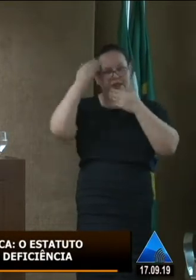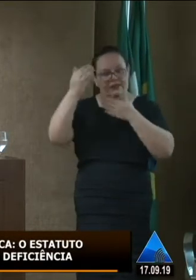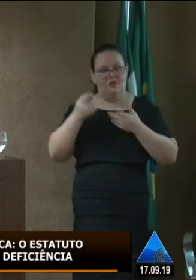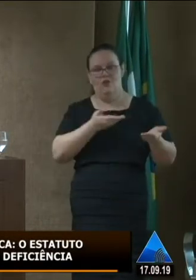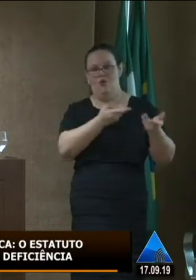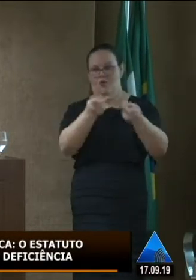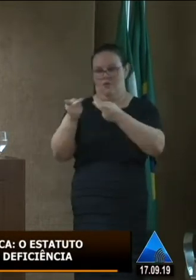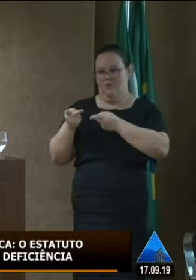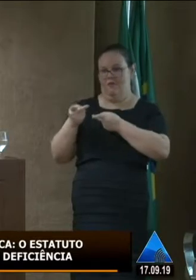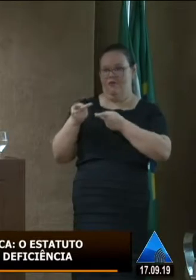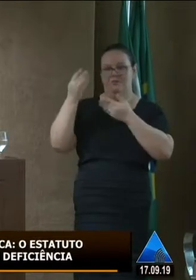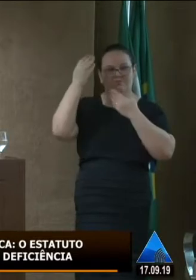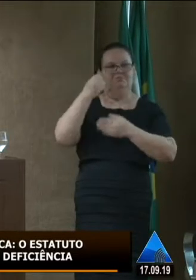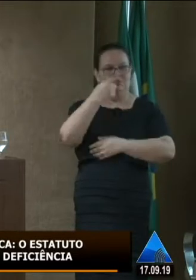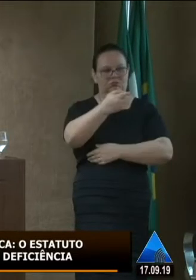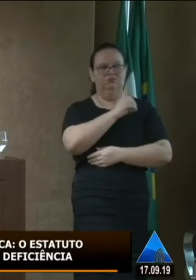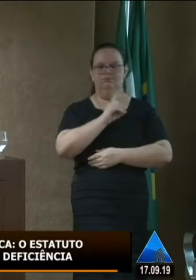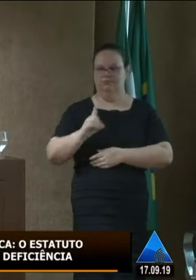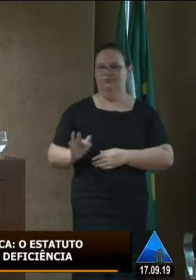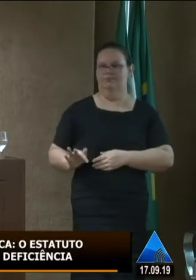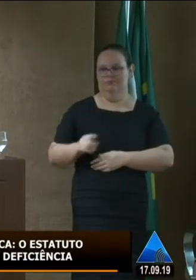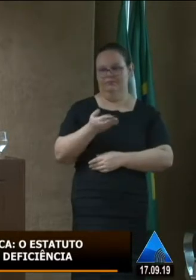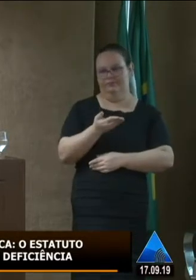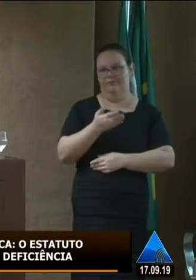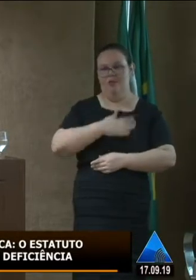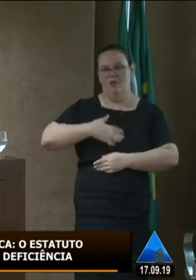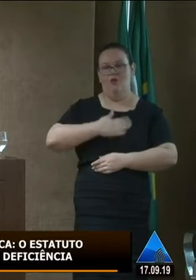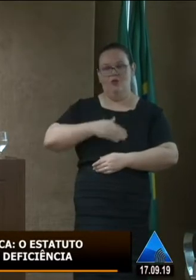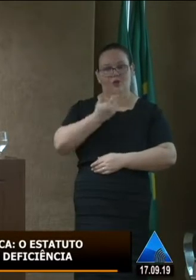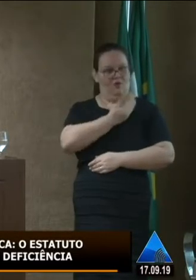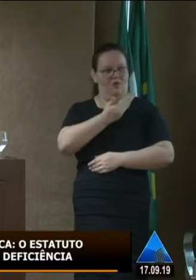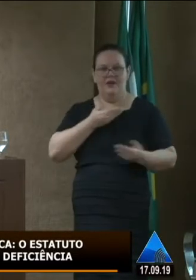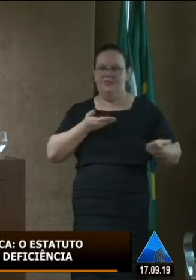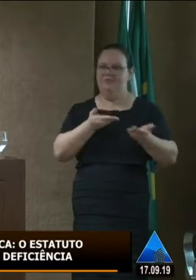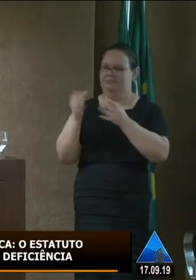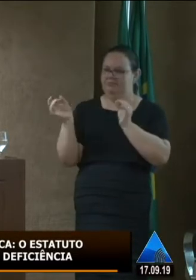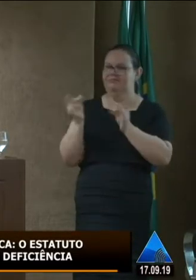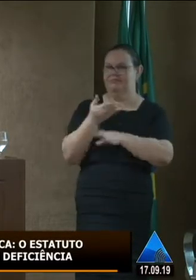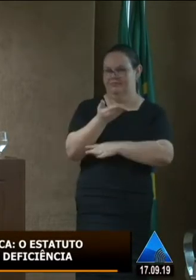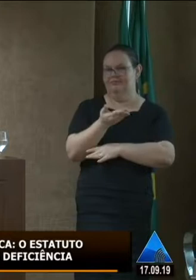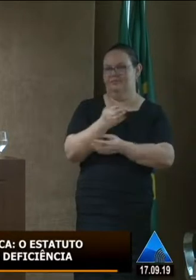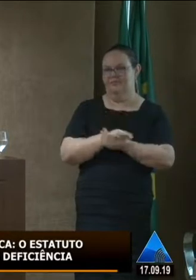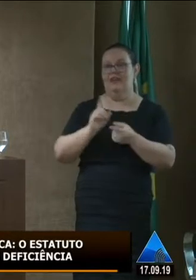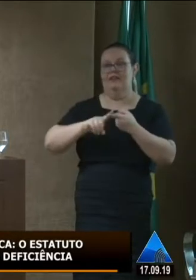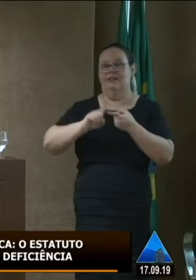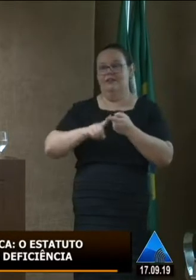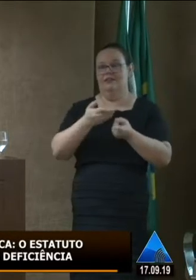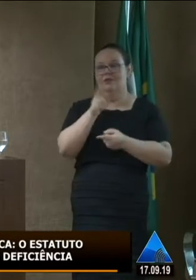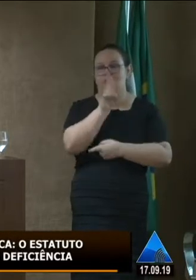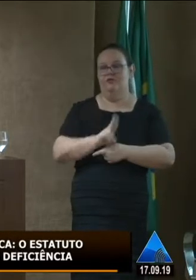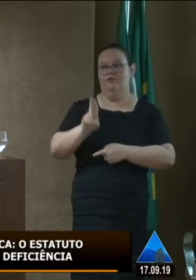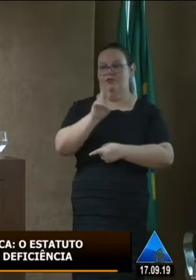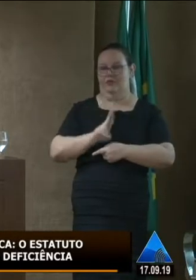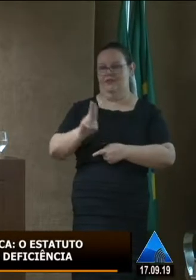convite muito cordial do deputado Alisson, que além de deputado eu considero um colega servidor, nosso colega também servidor da Universidade